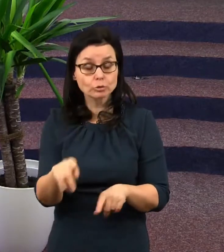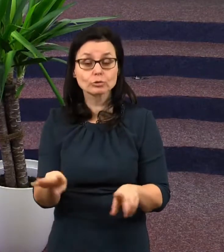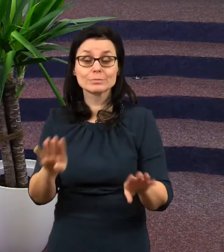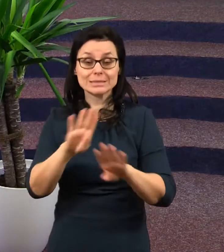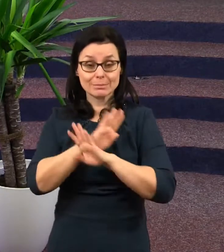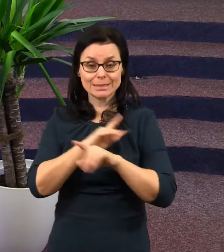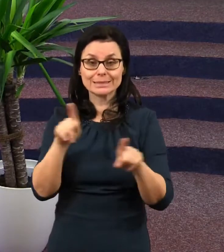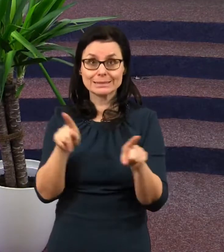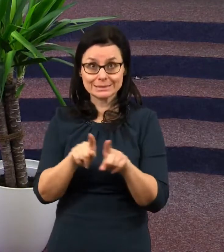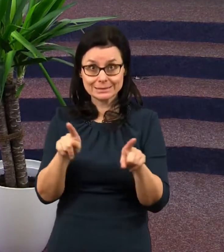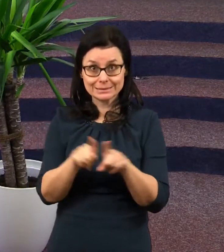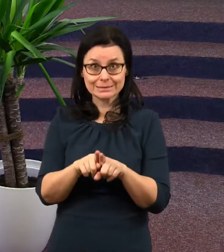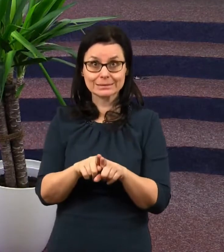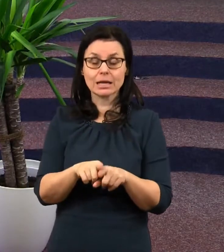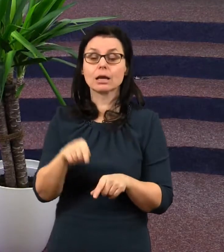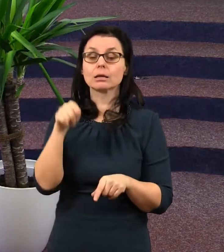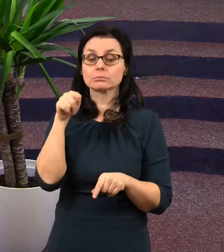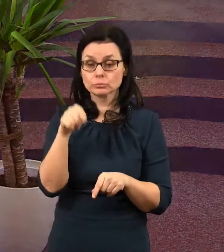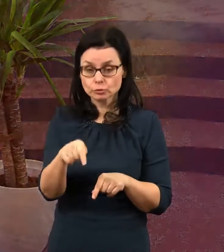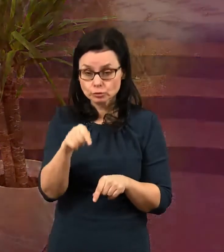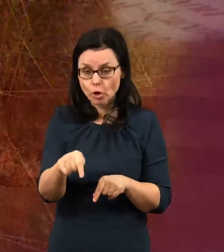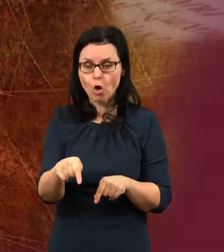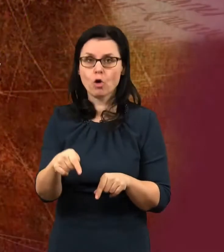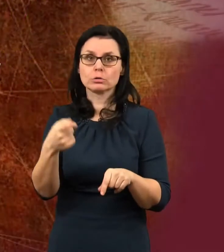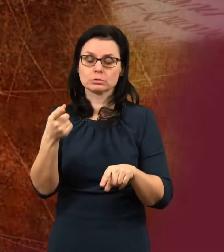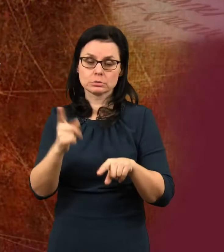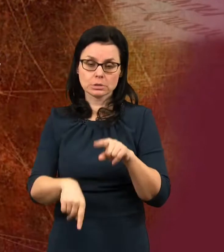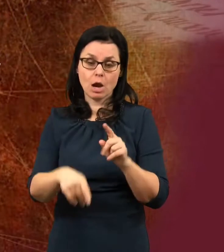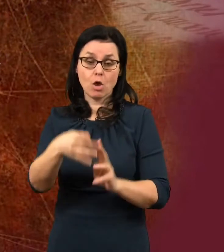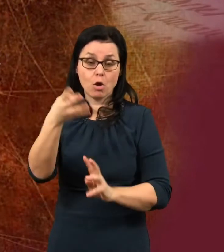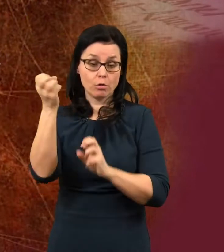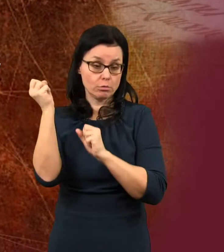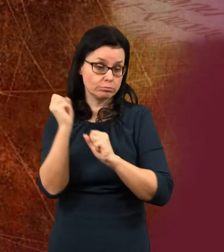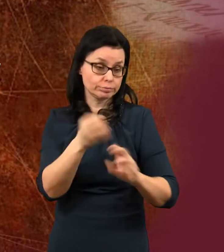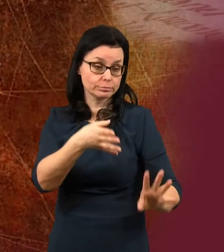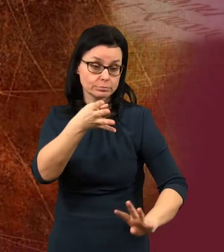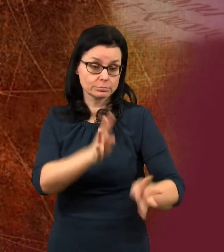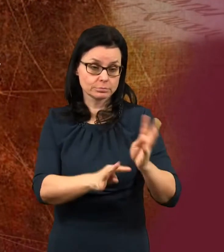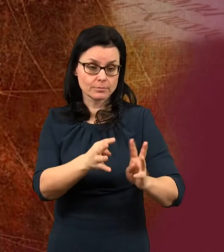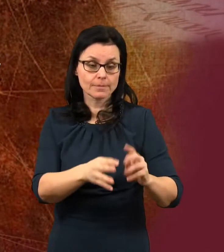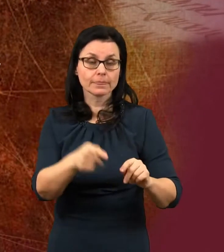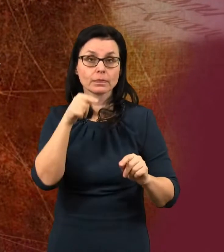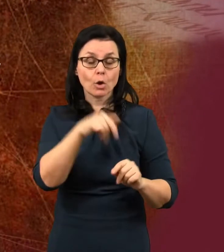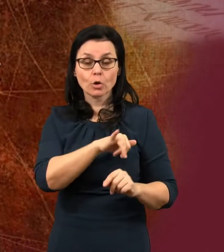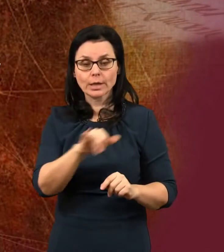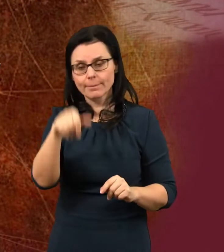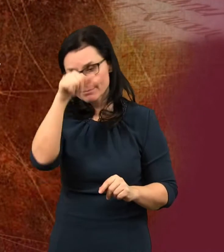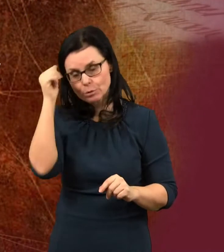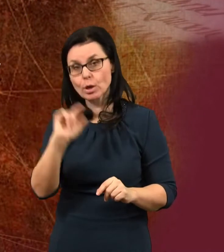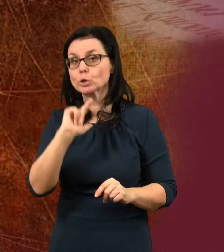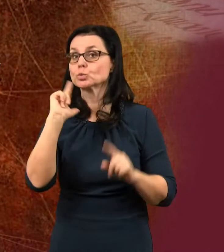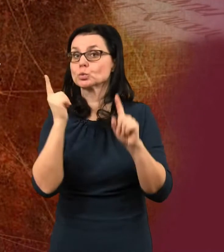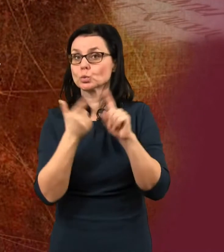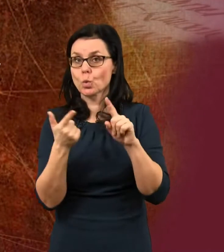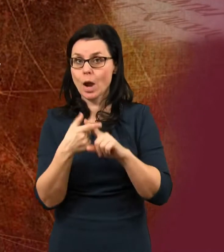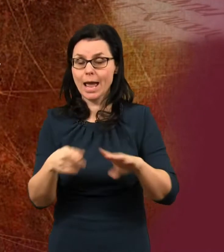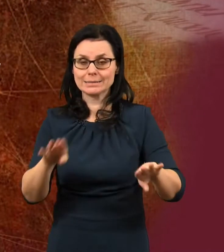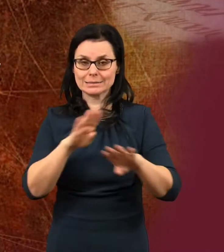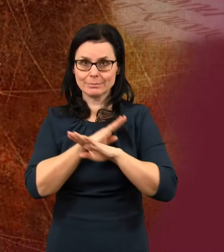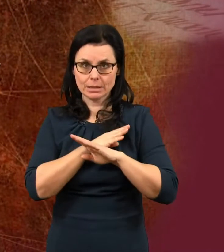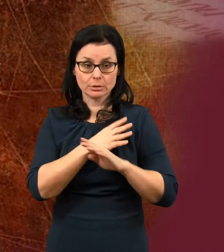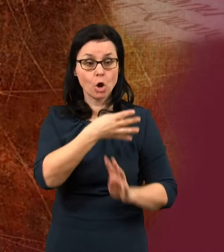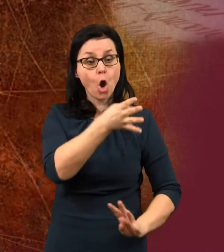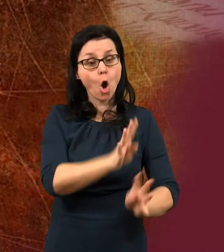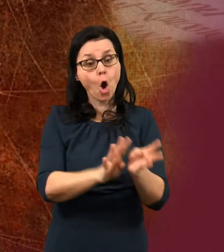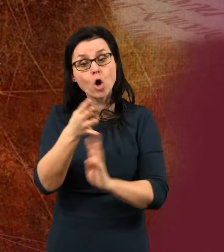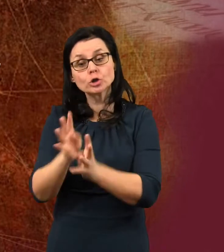její říše byly uvrženy do hořícího jezera. To je druhá smrt. Hořící jezero.